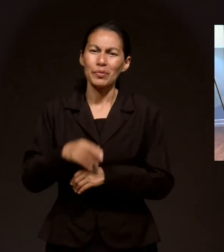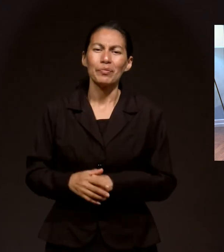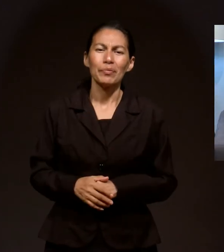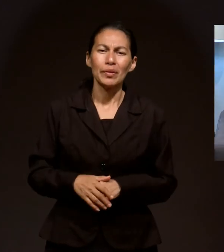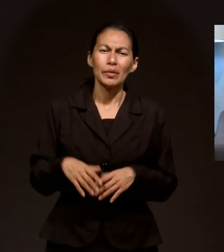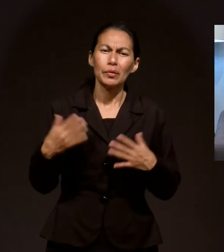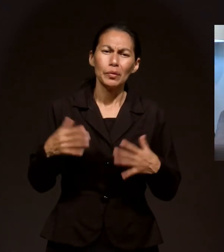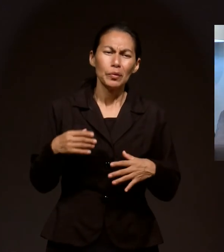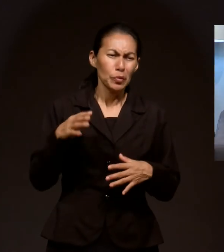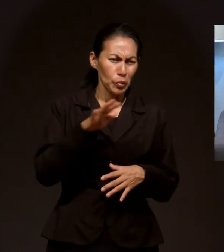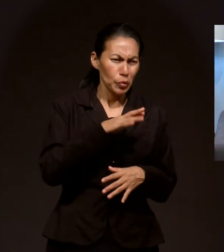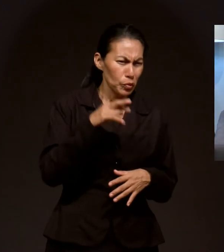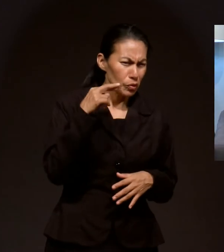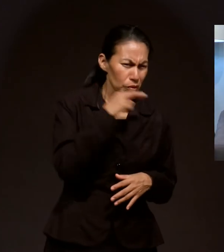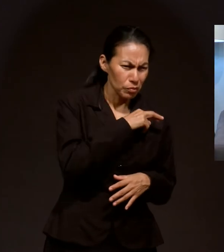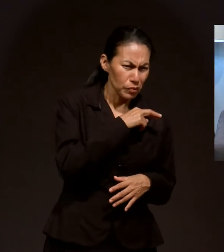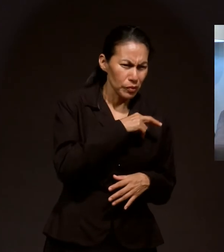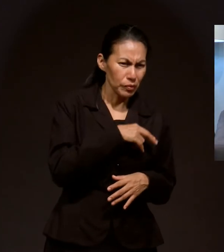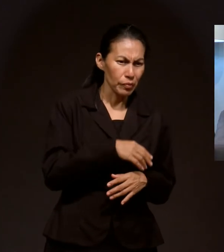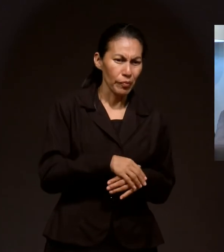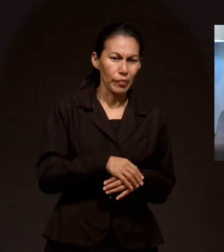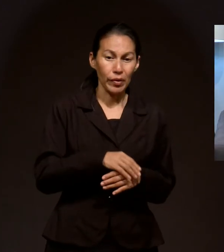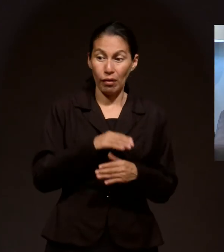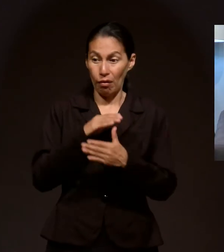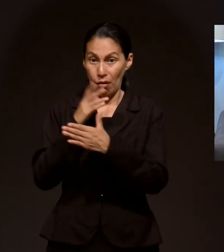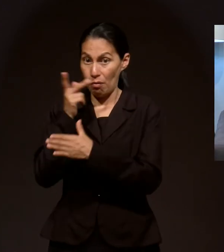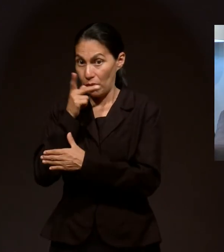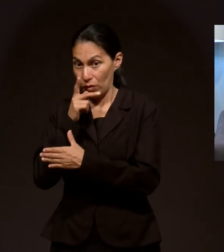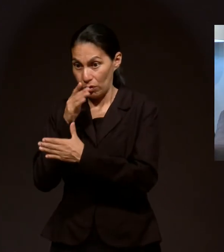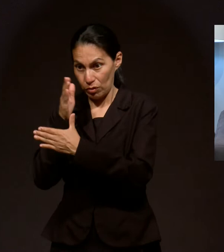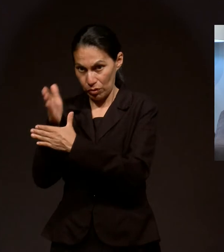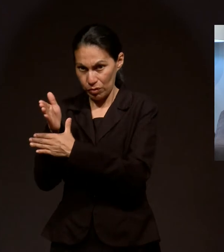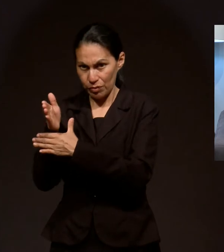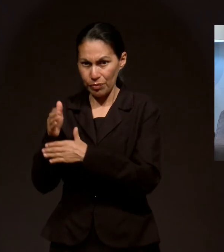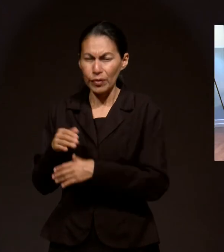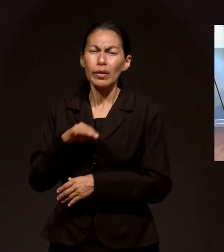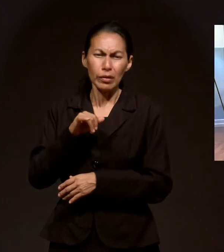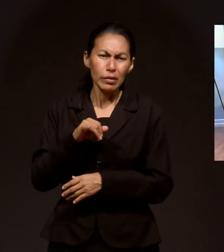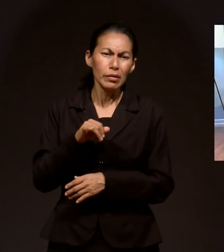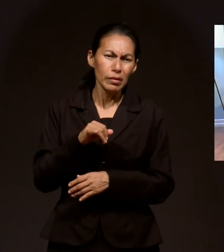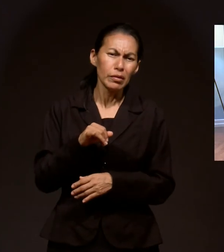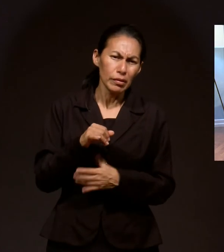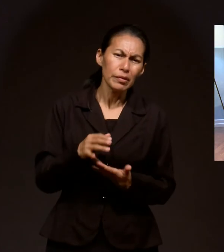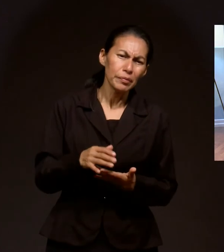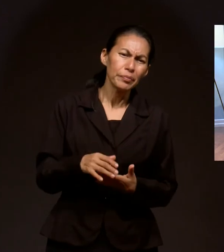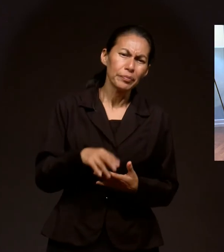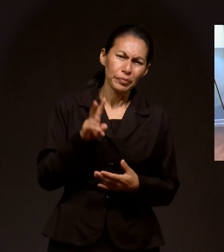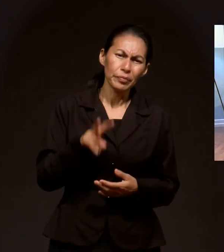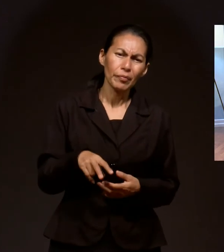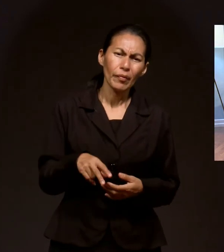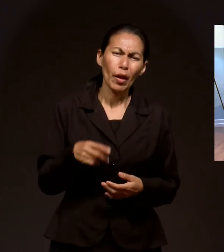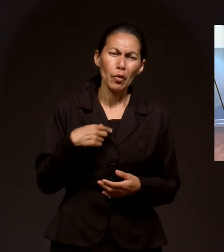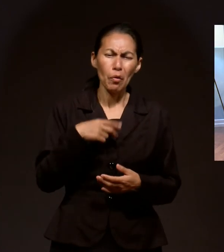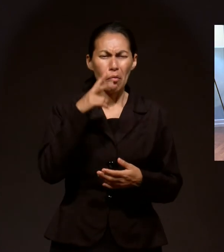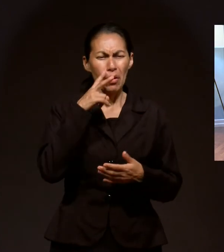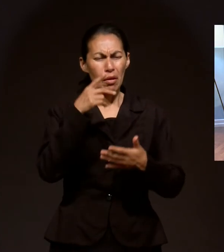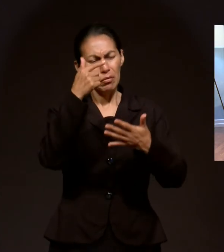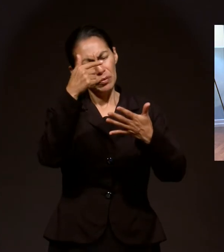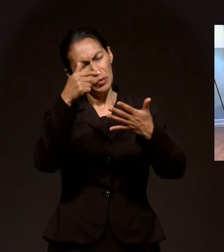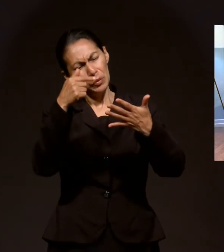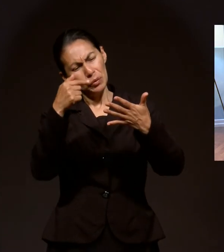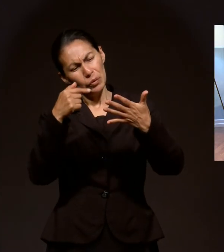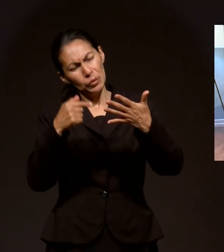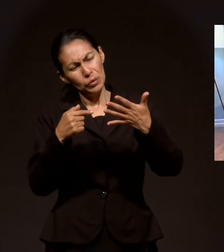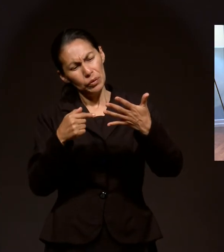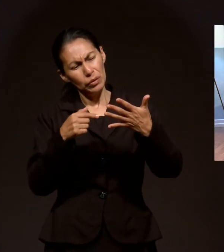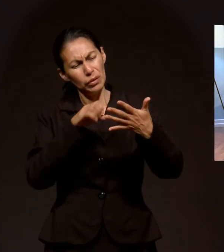Amén. Pero la transición fue tú directamente a teología. Sí, sí, sí. Intenté, cuando miré el